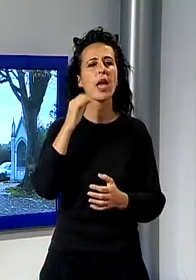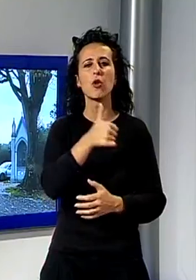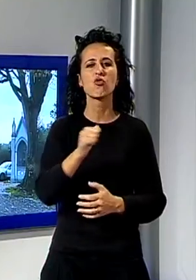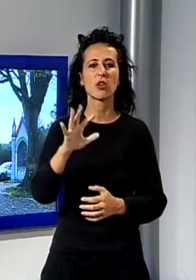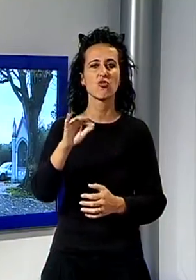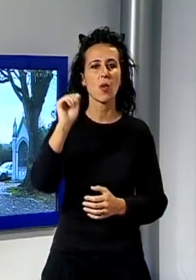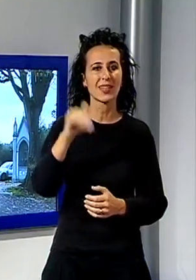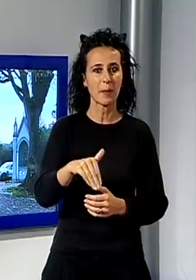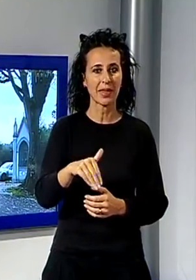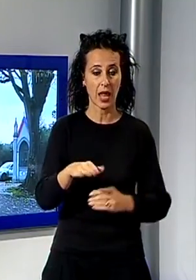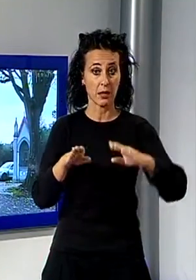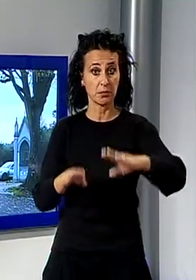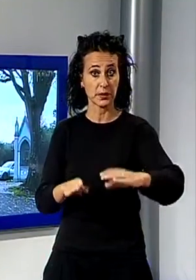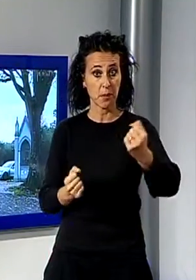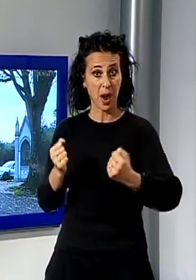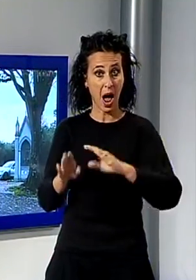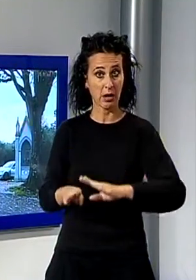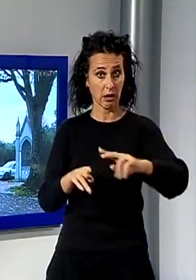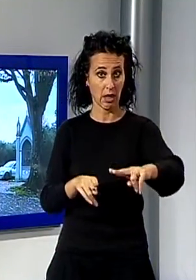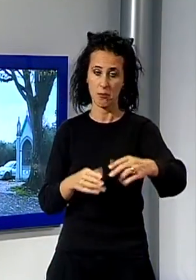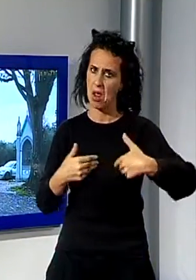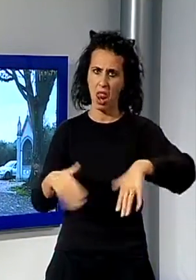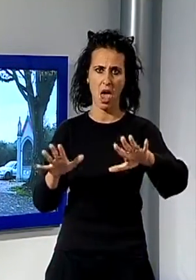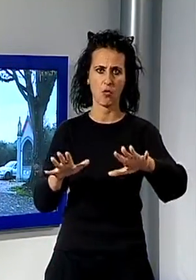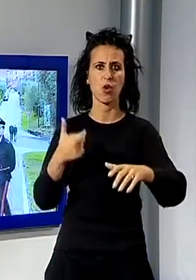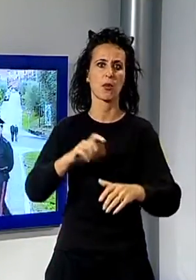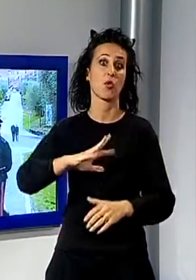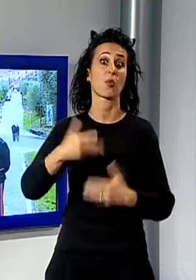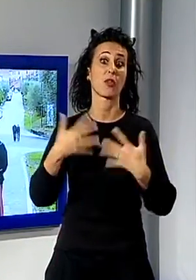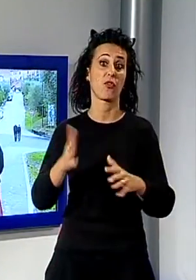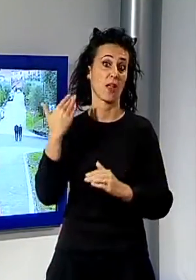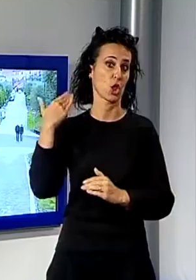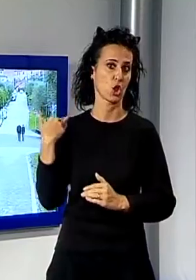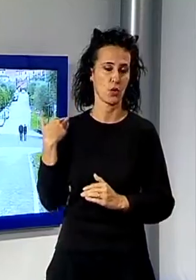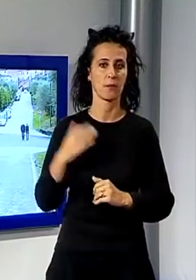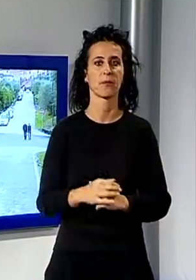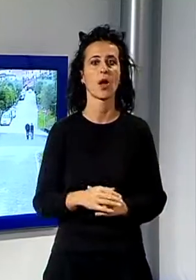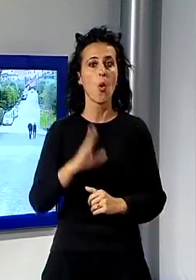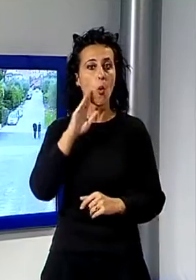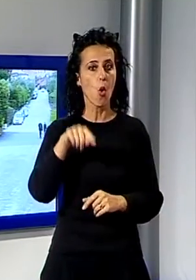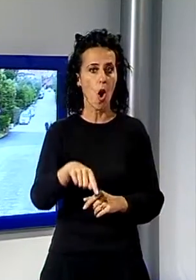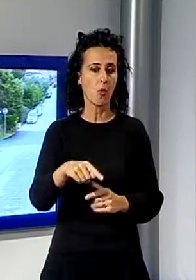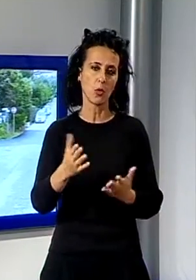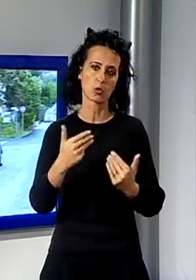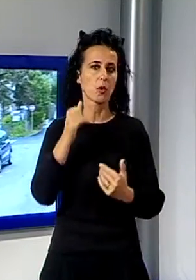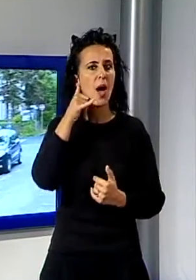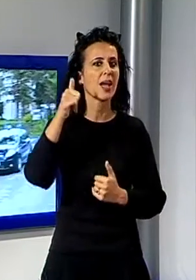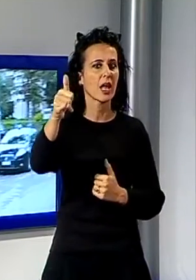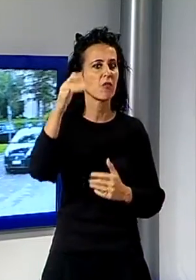erano arrivati, risultate rubate. Sotto shock, il rappresentante ha chiamato le forze dell'ordine che hanno subito cominciato la